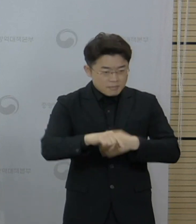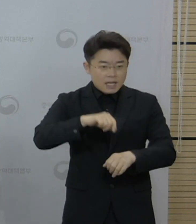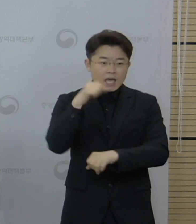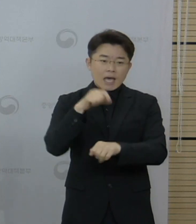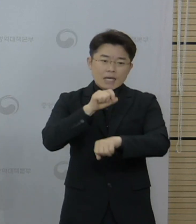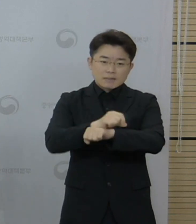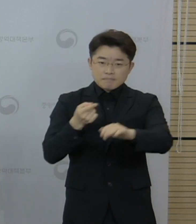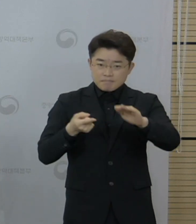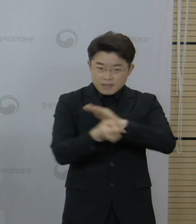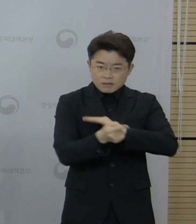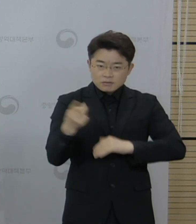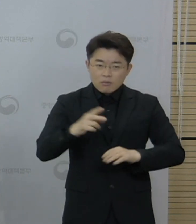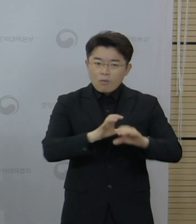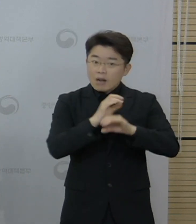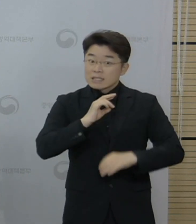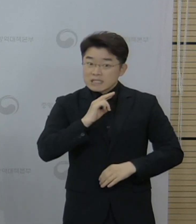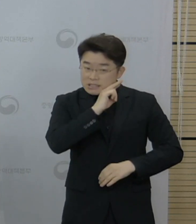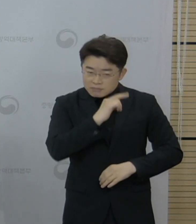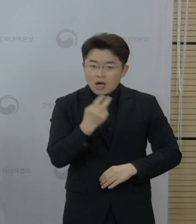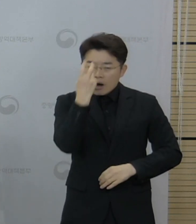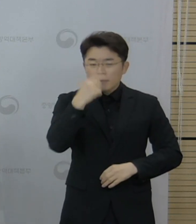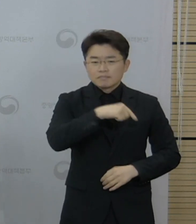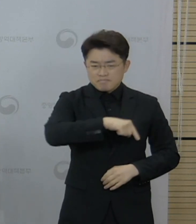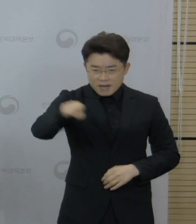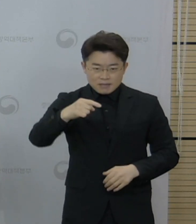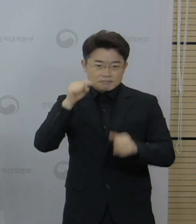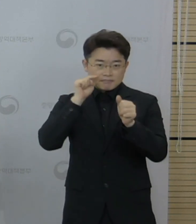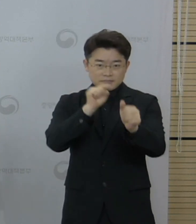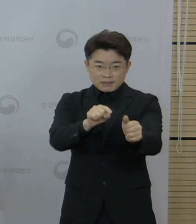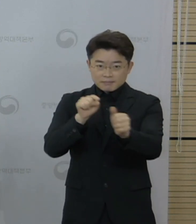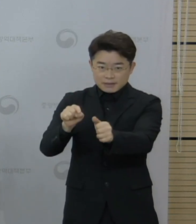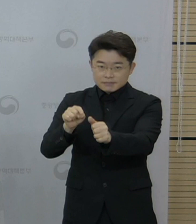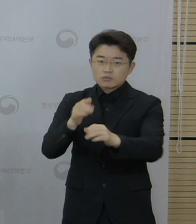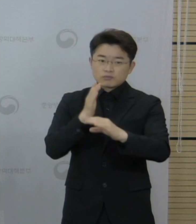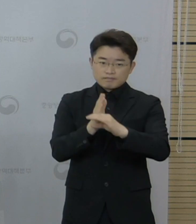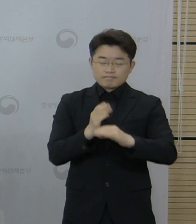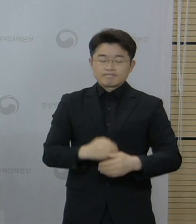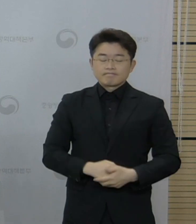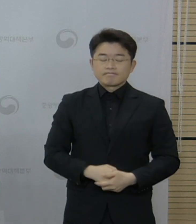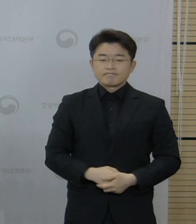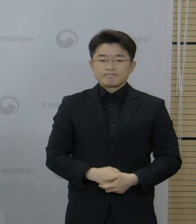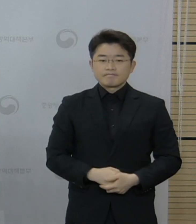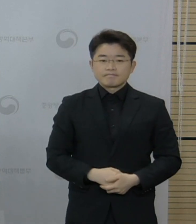유증상자 적극검사 권고 등 적극적인 방역조치가 취해집니다.